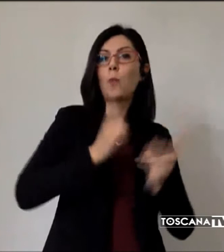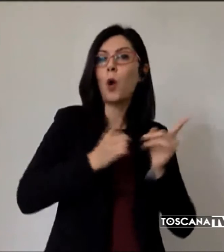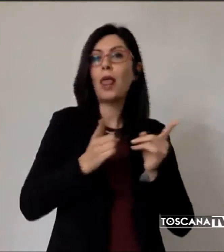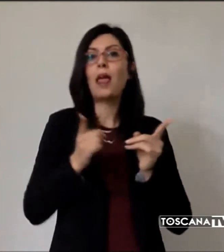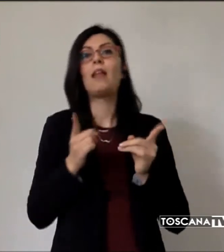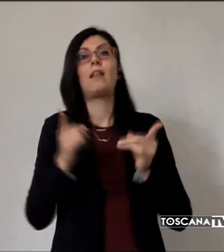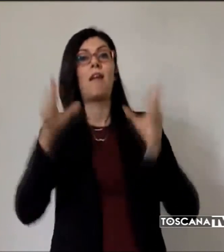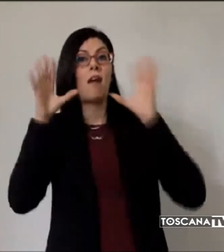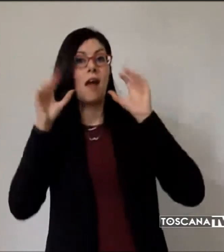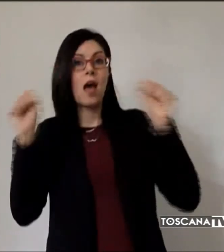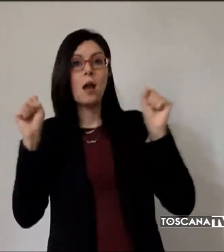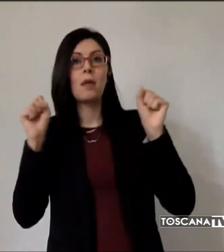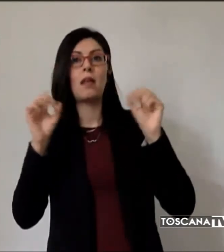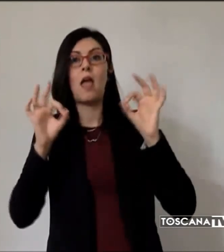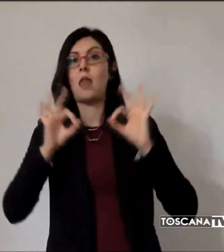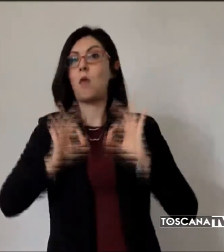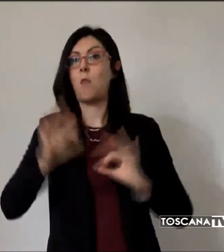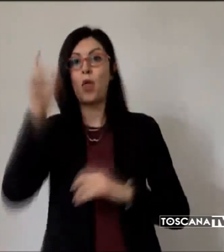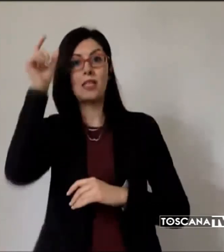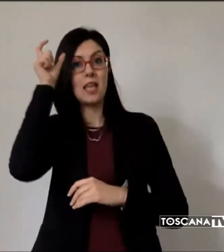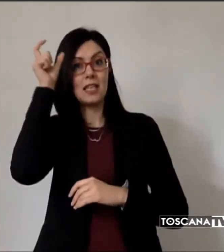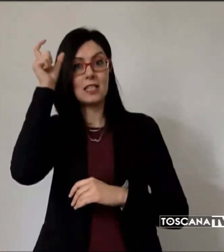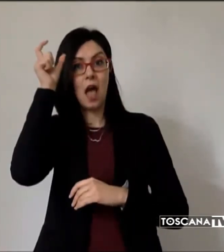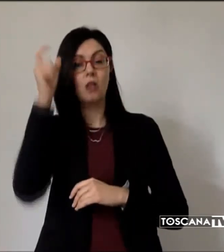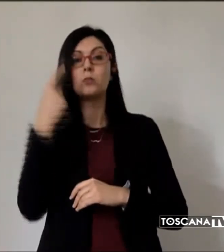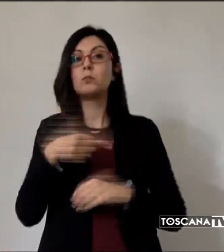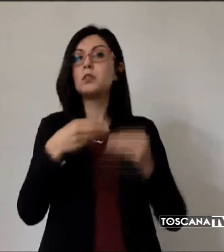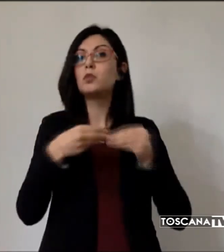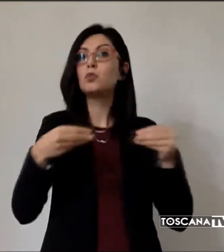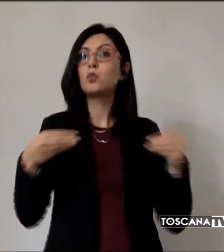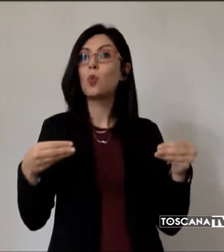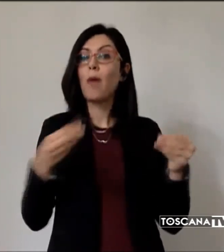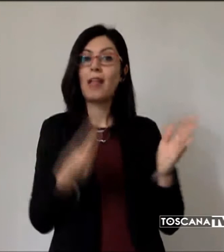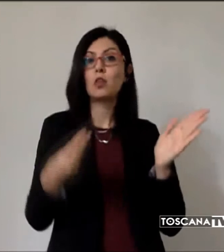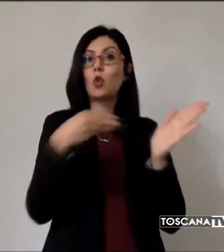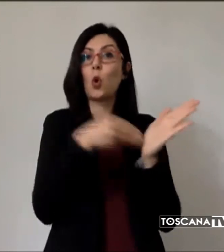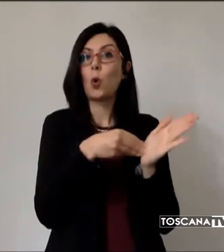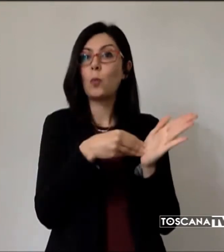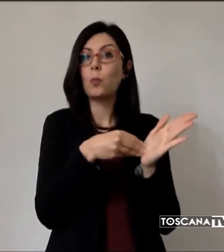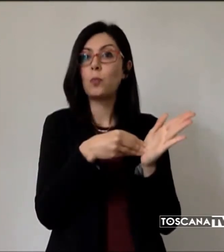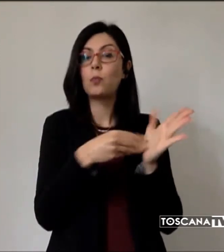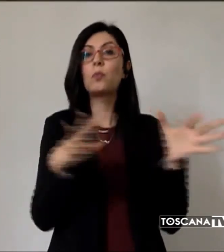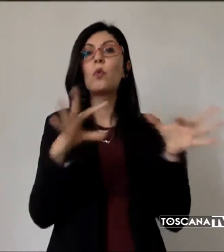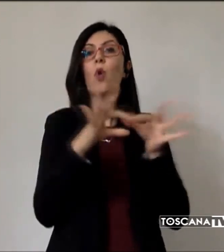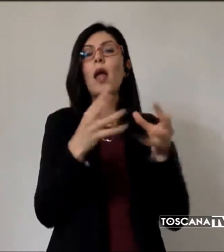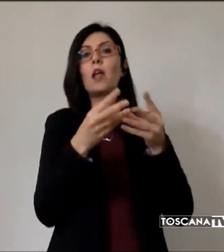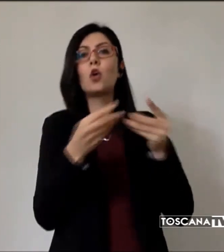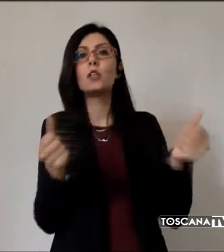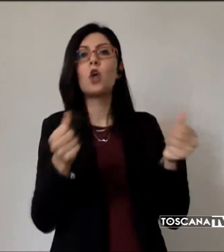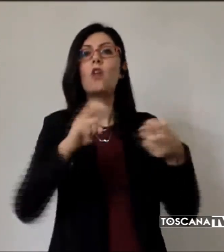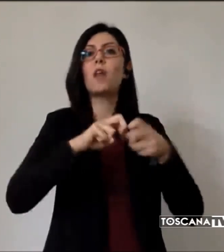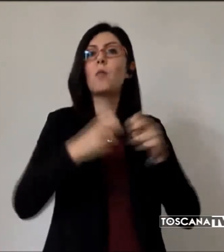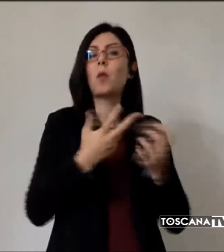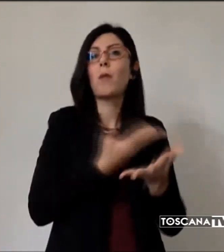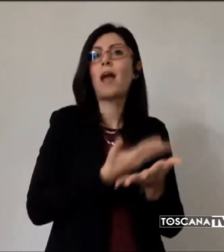Stato, è uno strumento in più per risolvere problematiche di degrado che si sono venute a